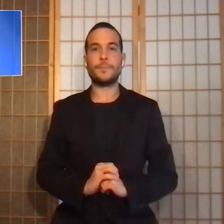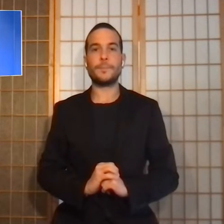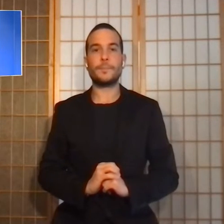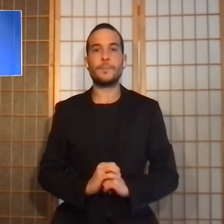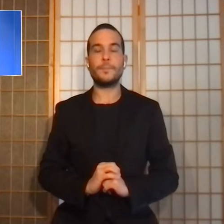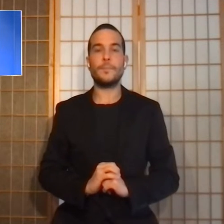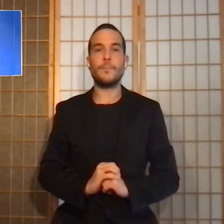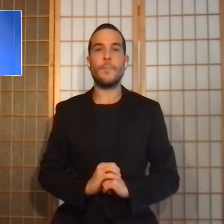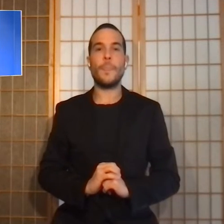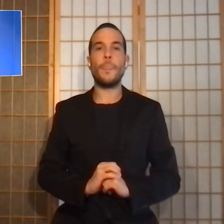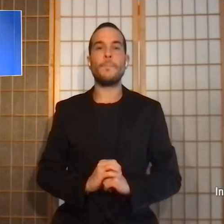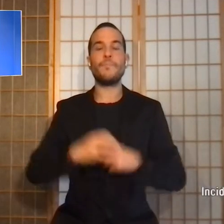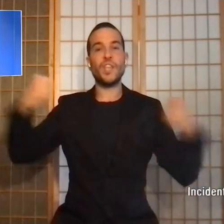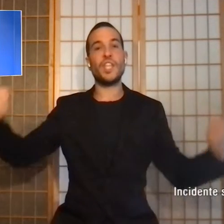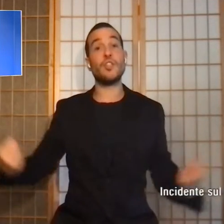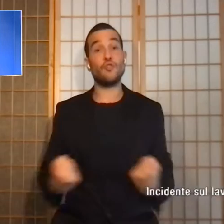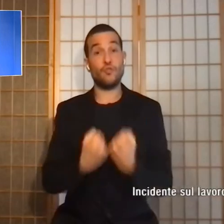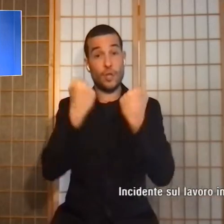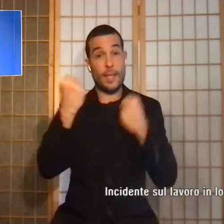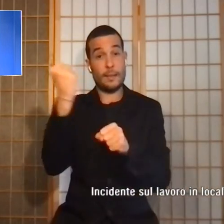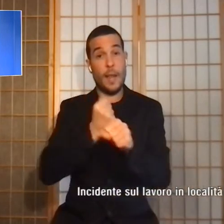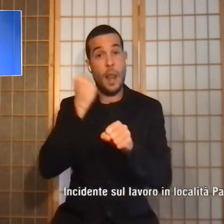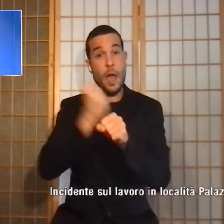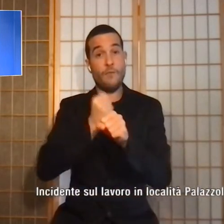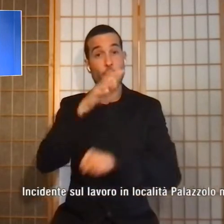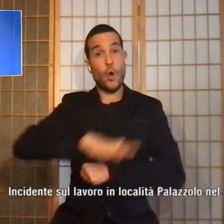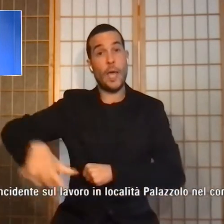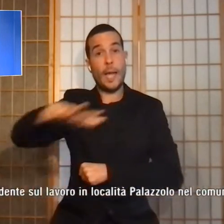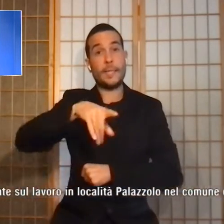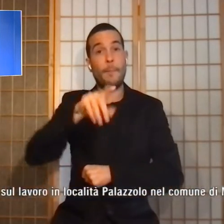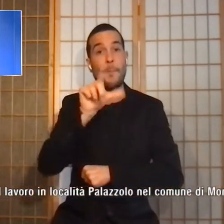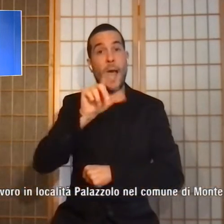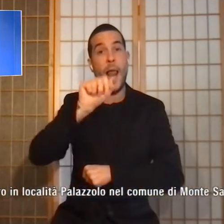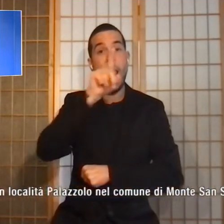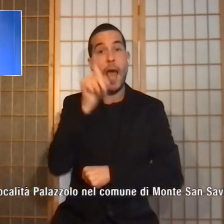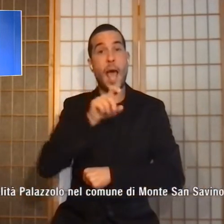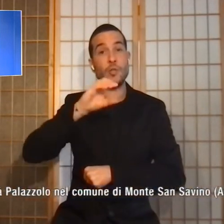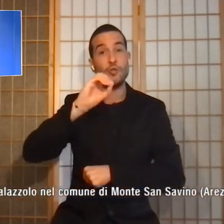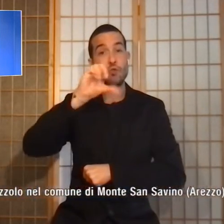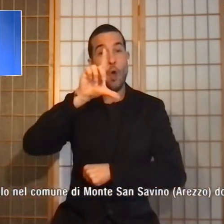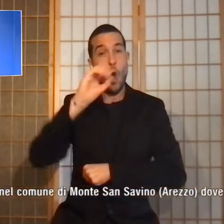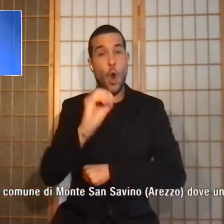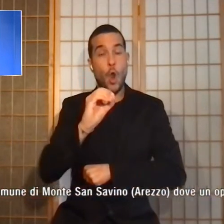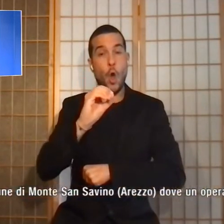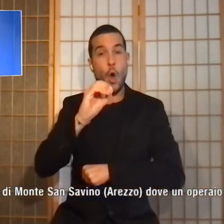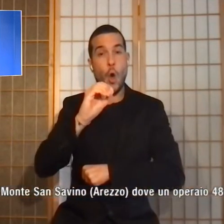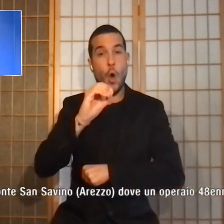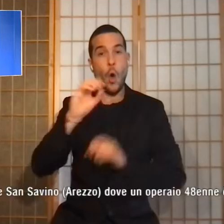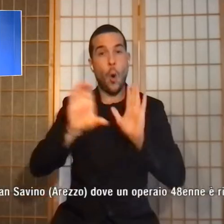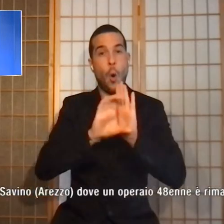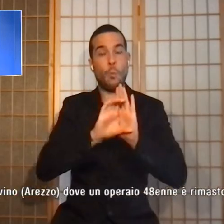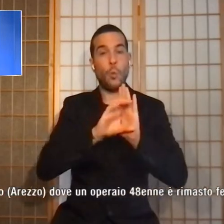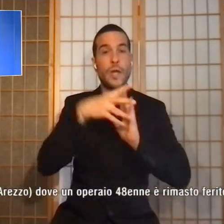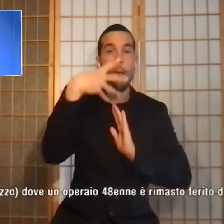Incidente sul lavoro in località Palazzolo, nel comune di Monte San Savino, in